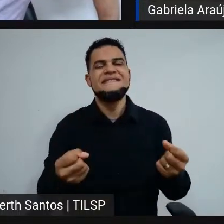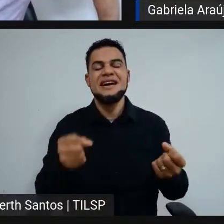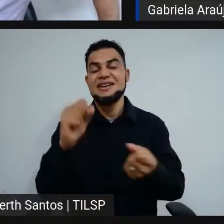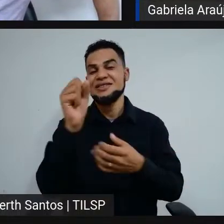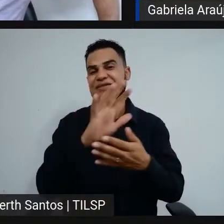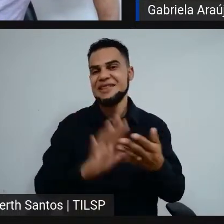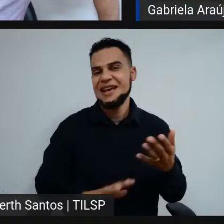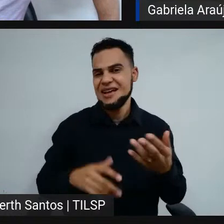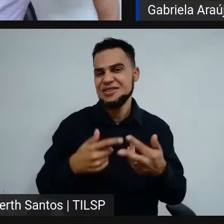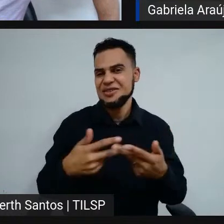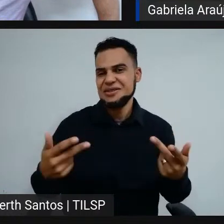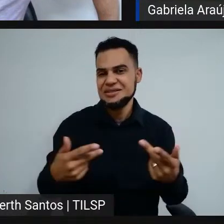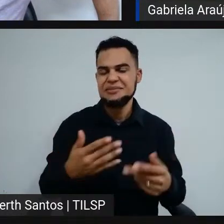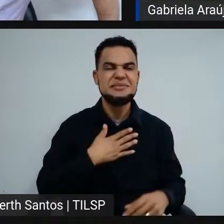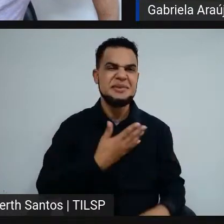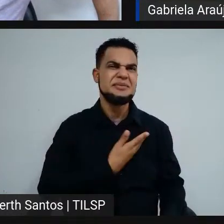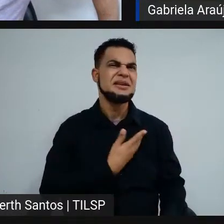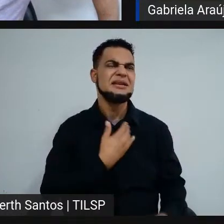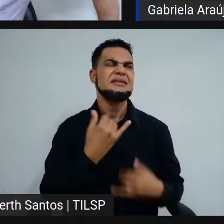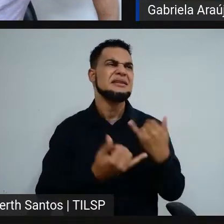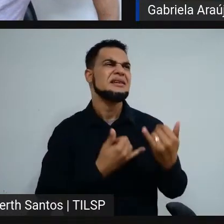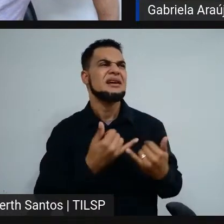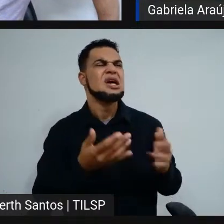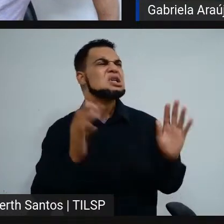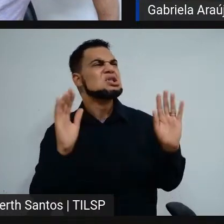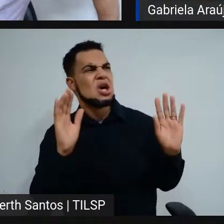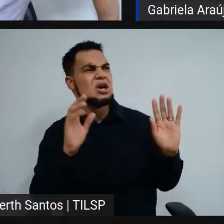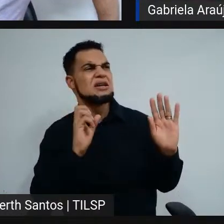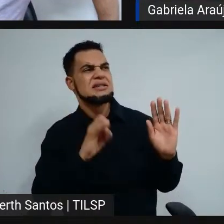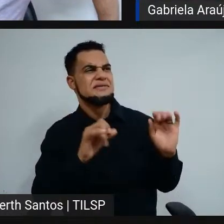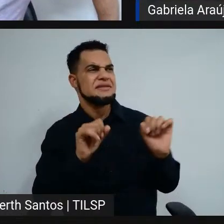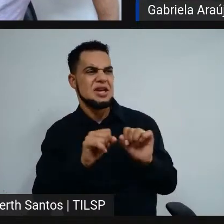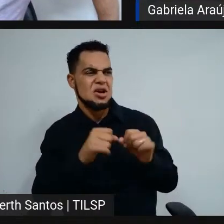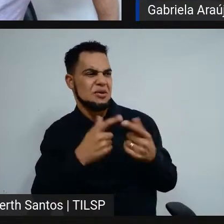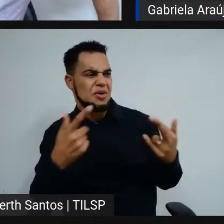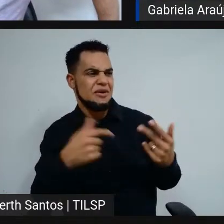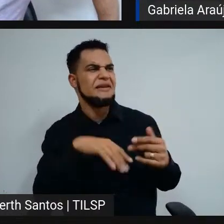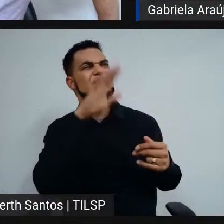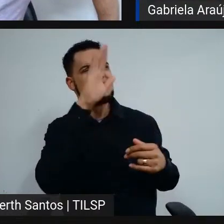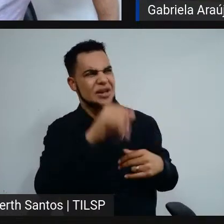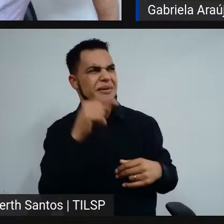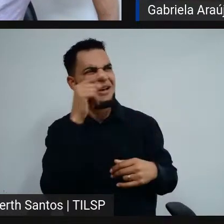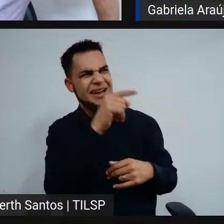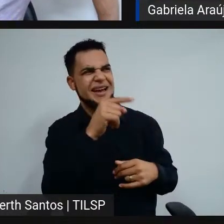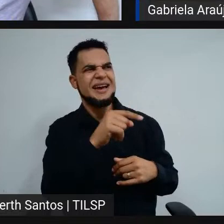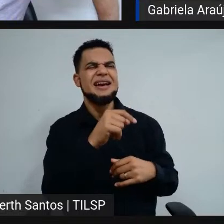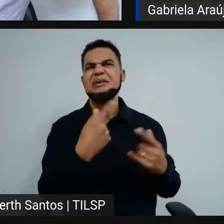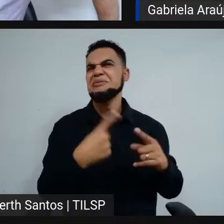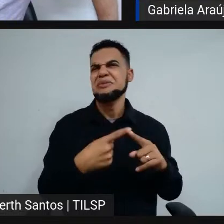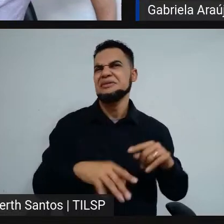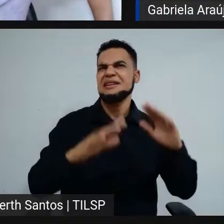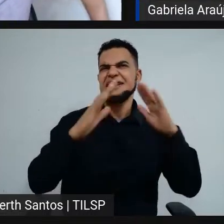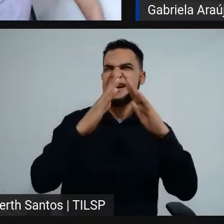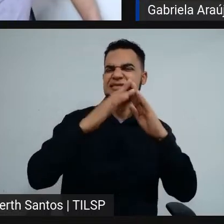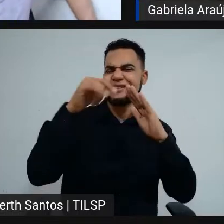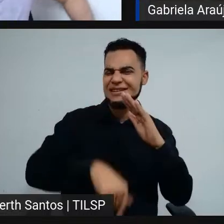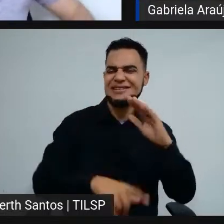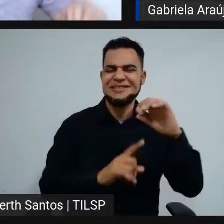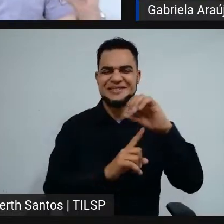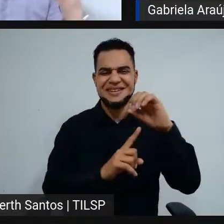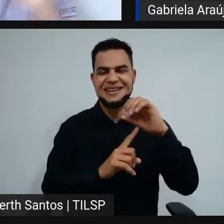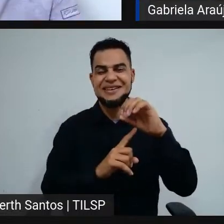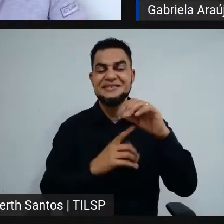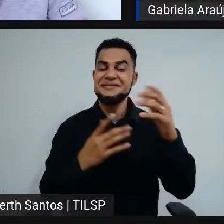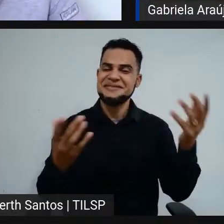amiga, ela gosta de brincar. Aí ela fala, se fizer alguma coisa, com certeza deve chamar a Gabi. Ela praticamente mora aqui no IF. É